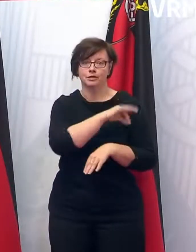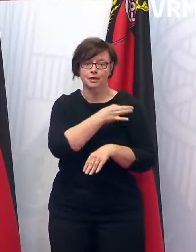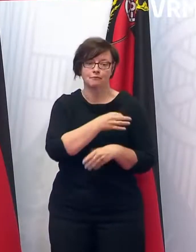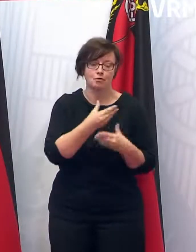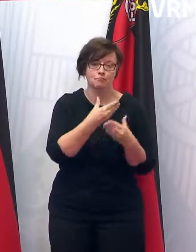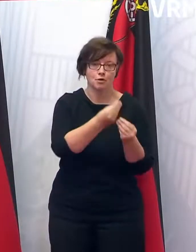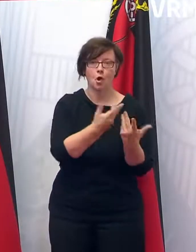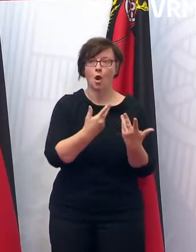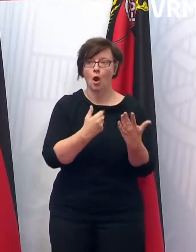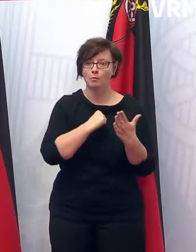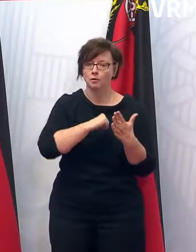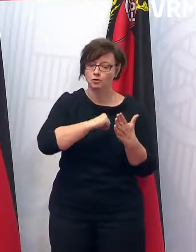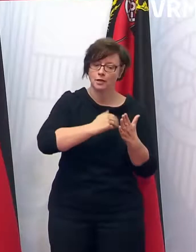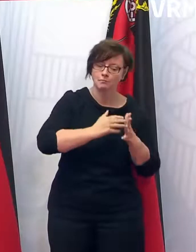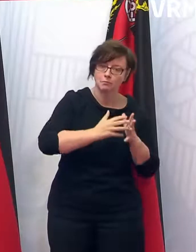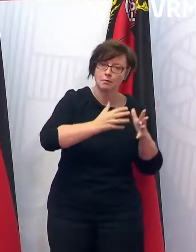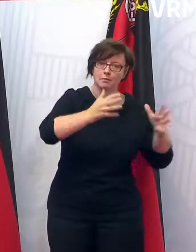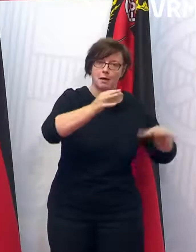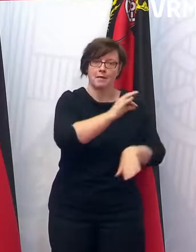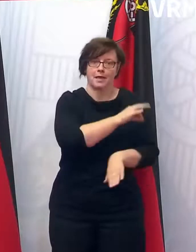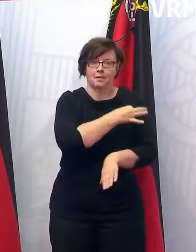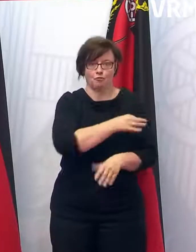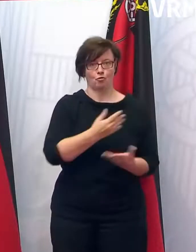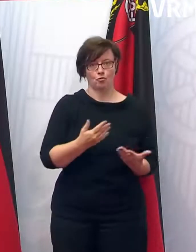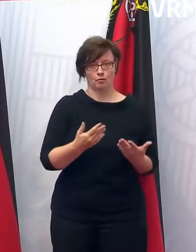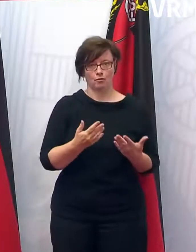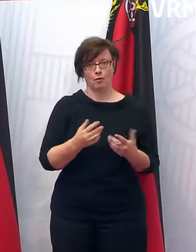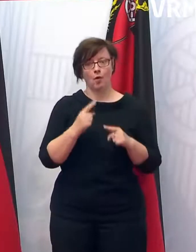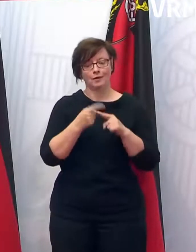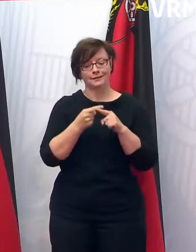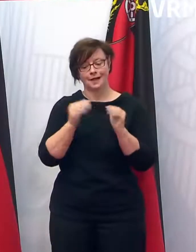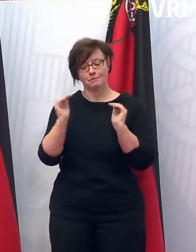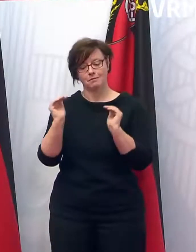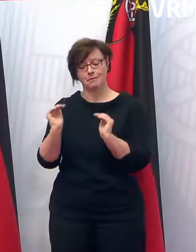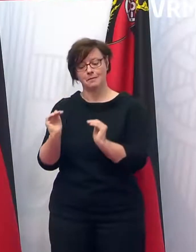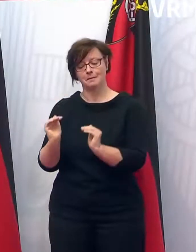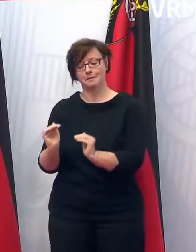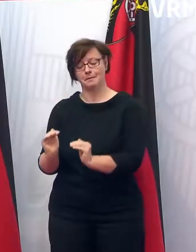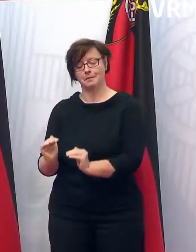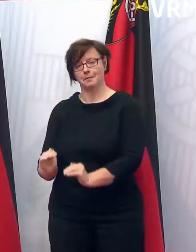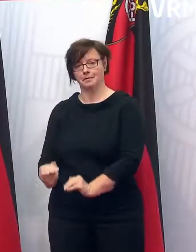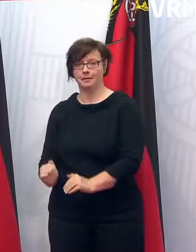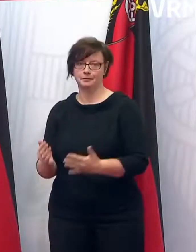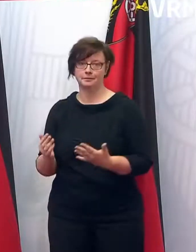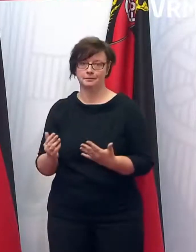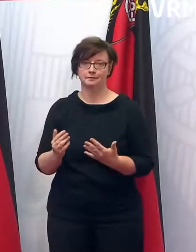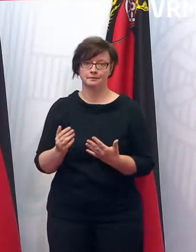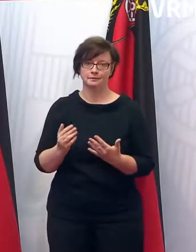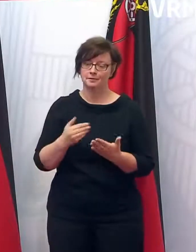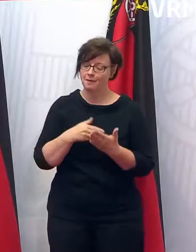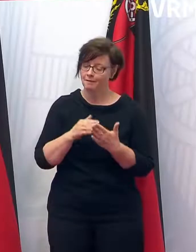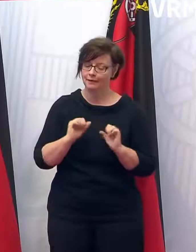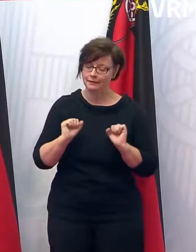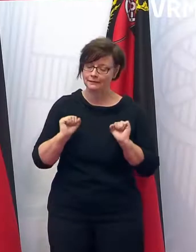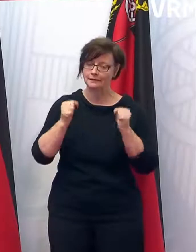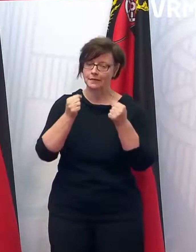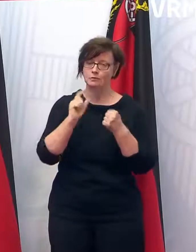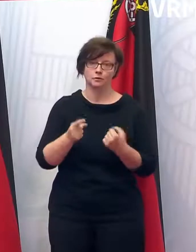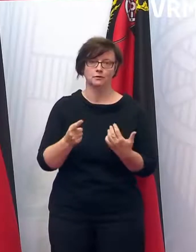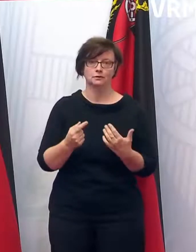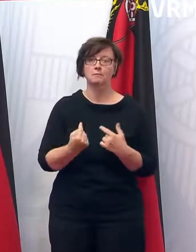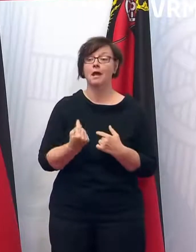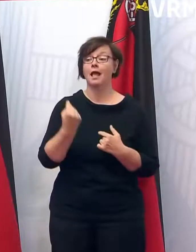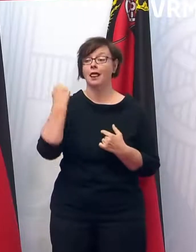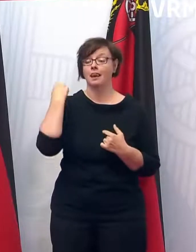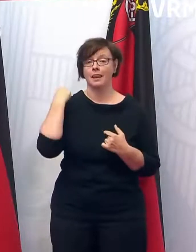dass wir da weiter so stark vorankommen und dass wir die Inzidenz auch weiterhin gedrückt bekommen. Und vielleicht nochmal an den letzten